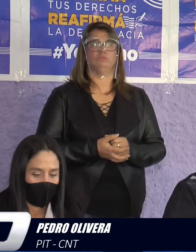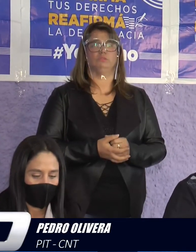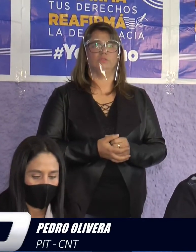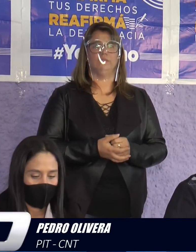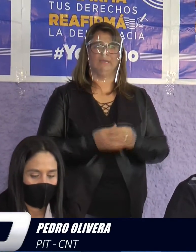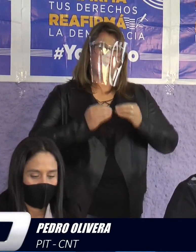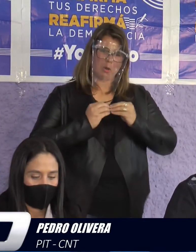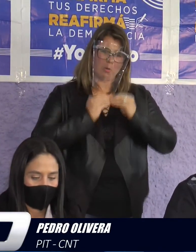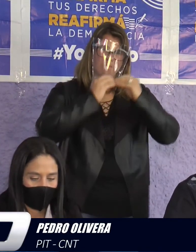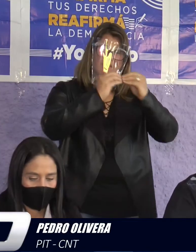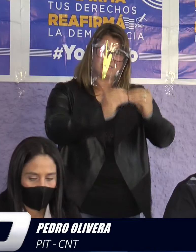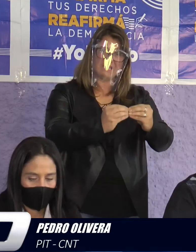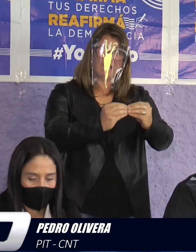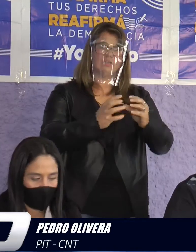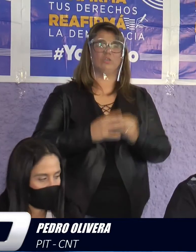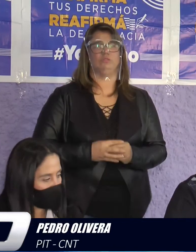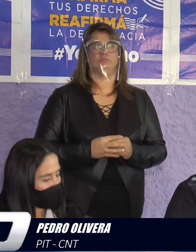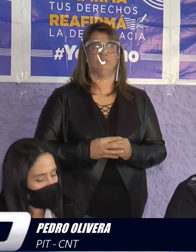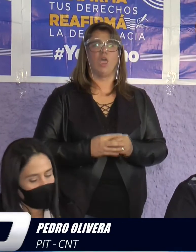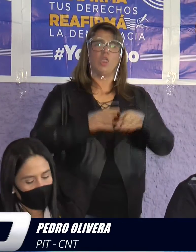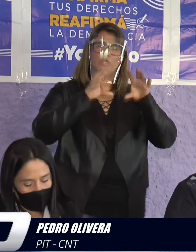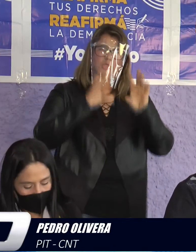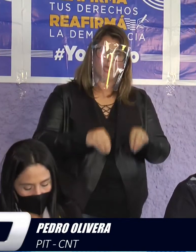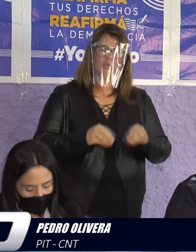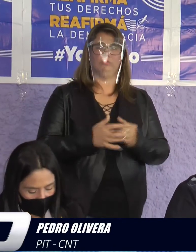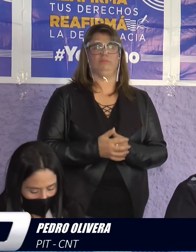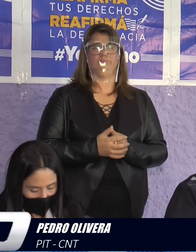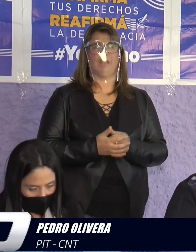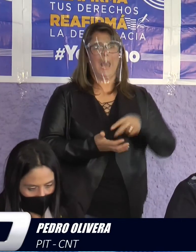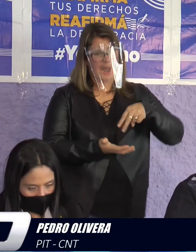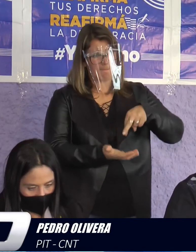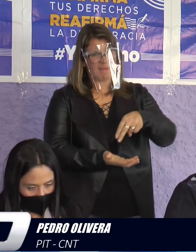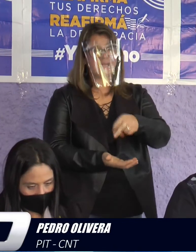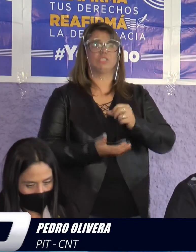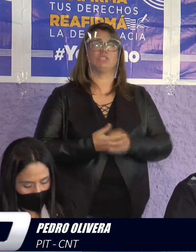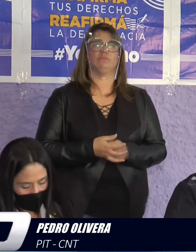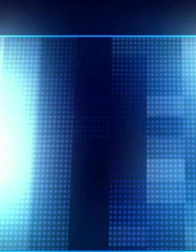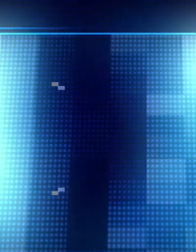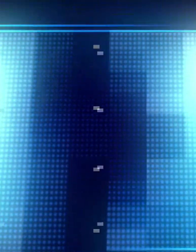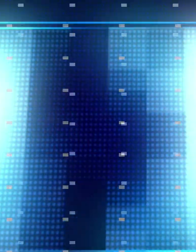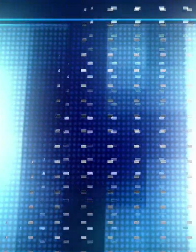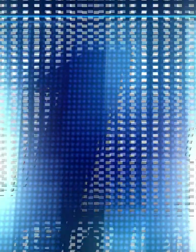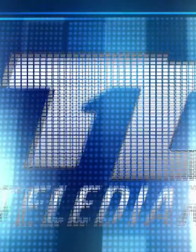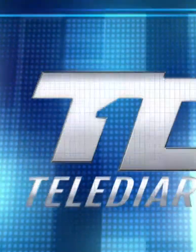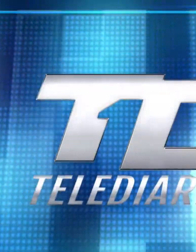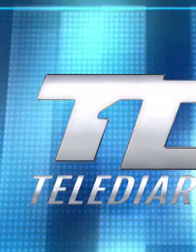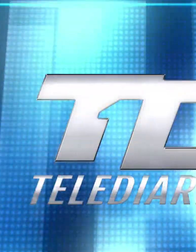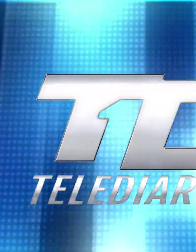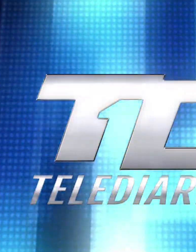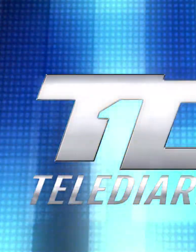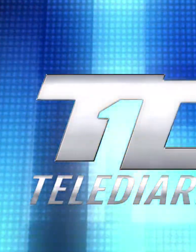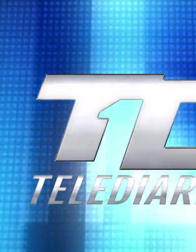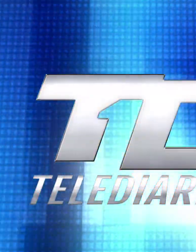movida a pesar de que su corriente política estaba contra a pesar de que